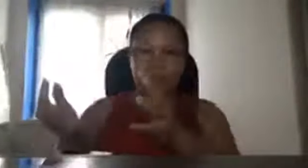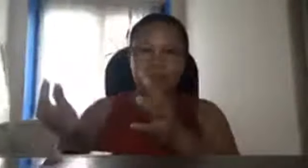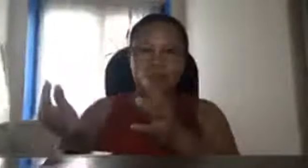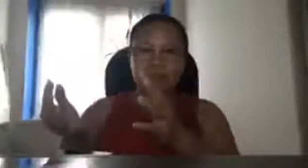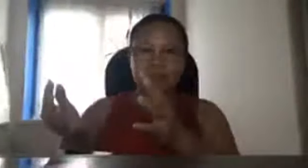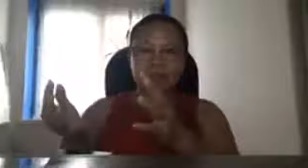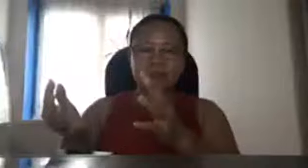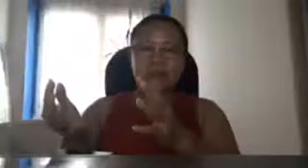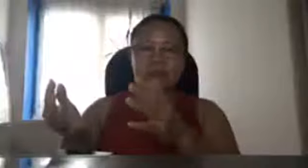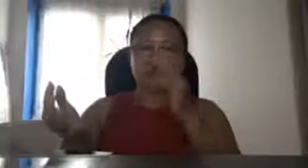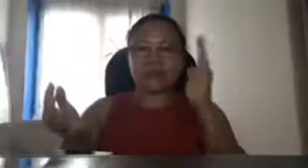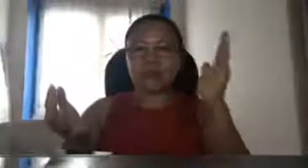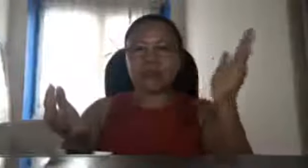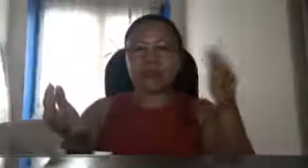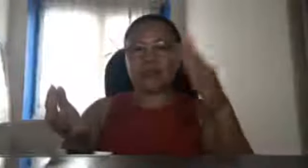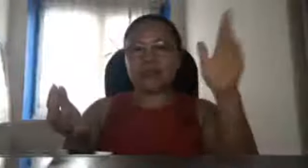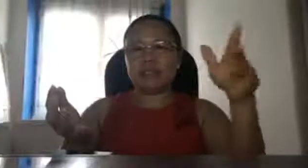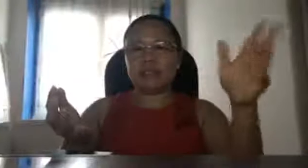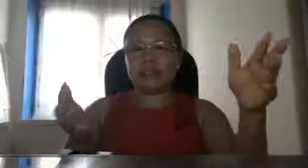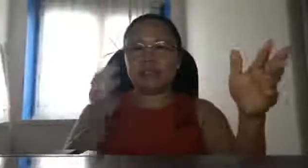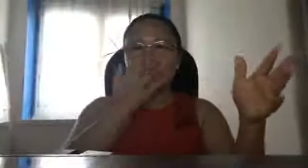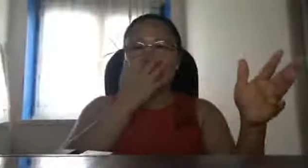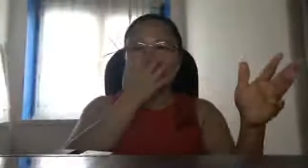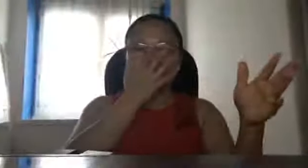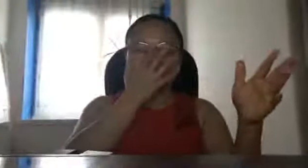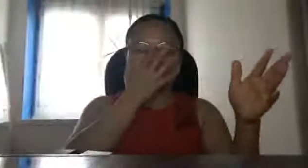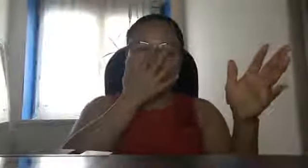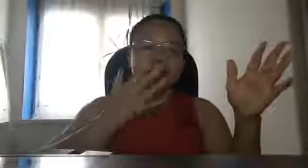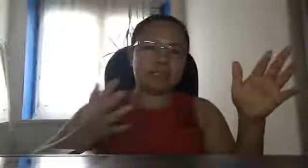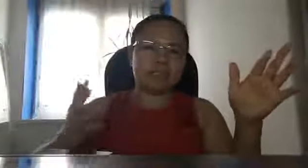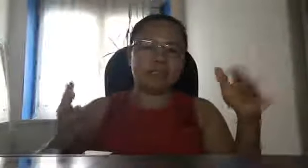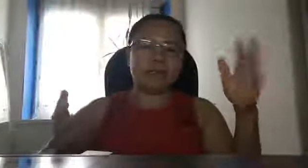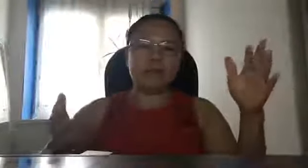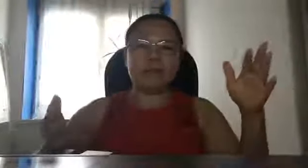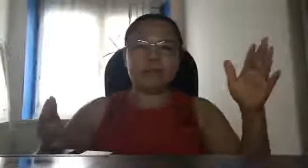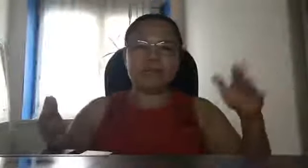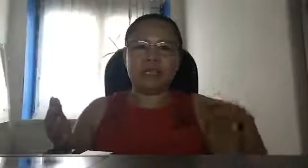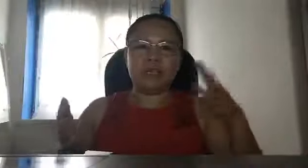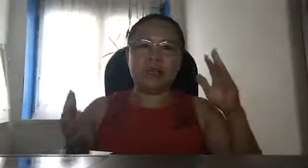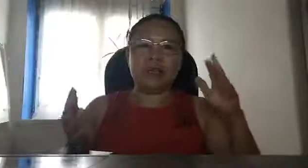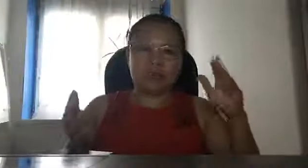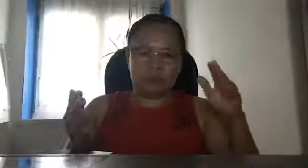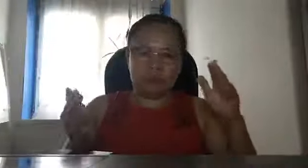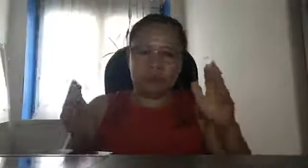so sir sino ka man yung bagong sekretary ng DSWD be aware po nito